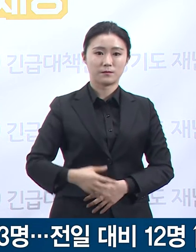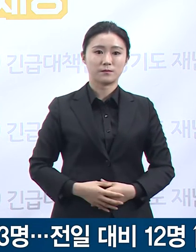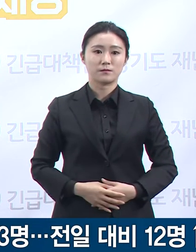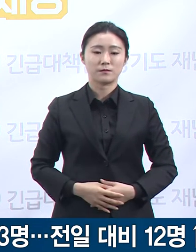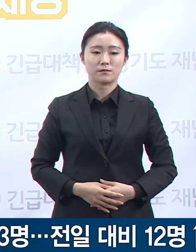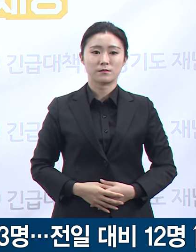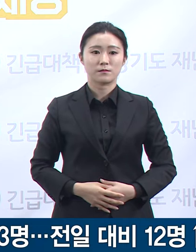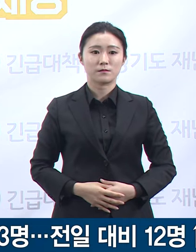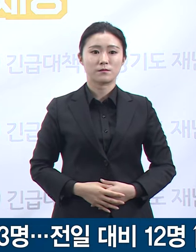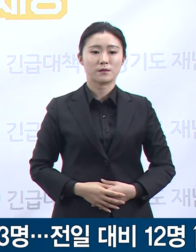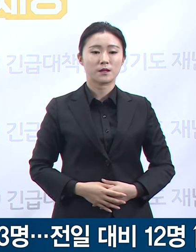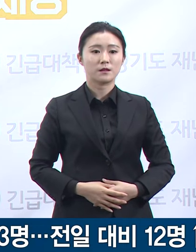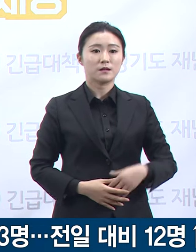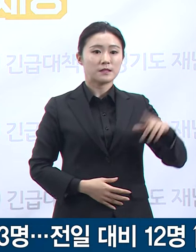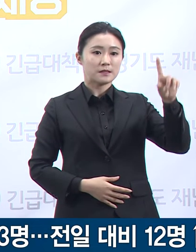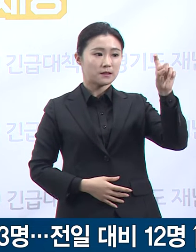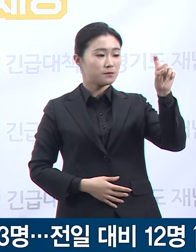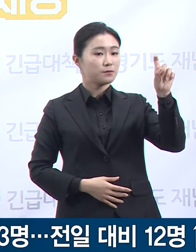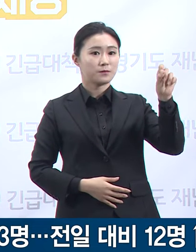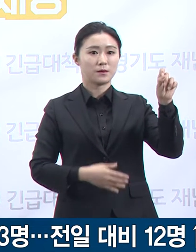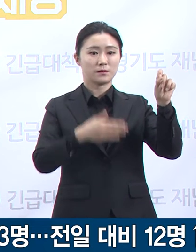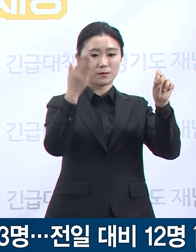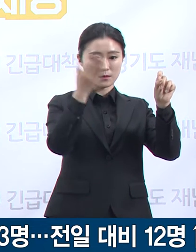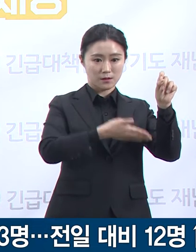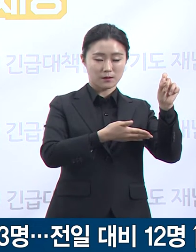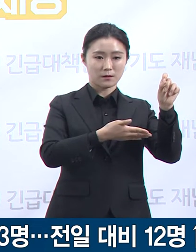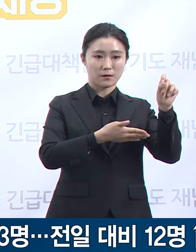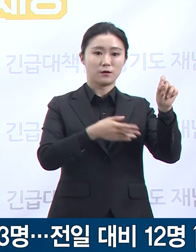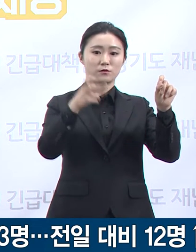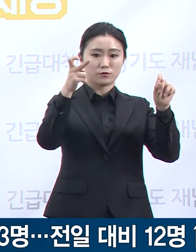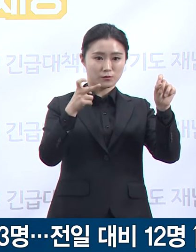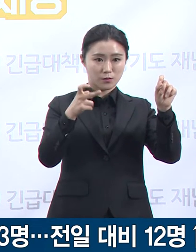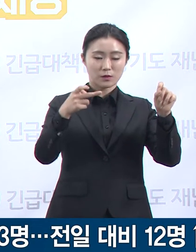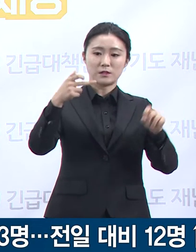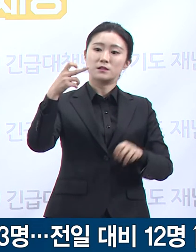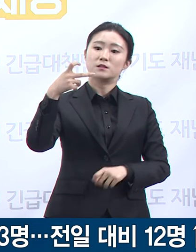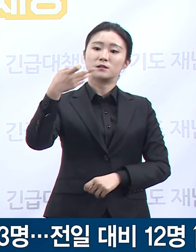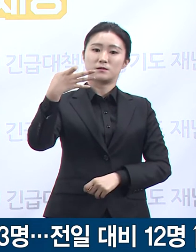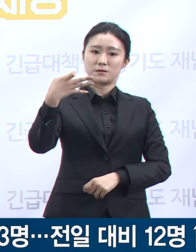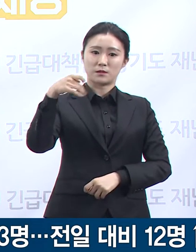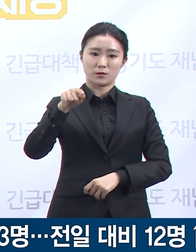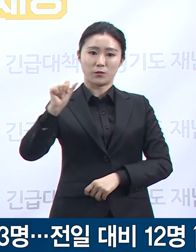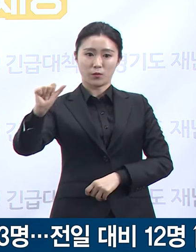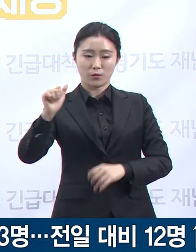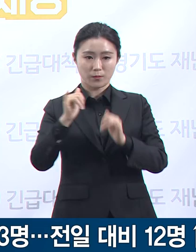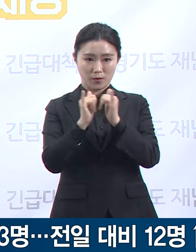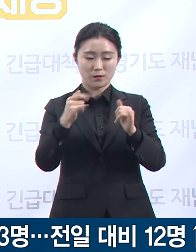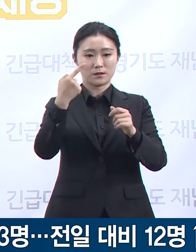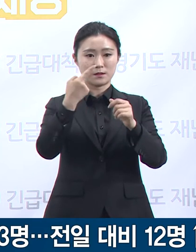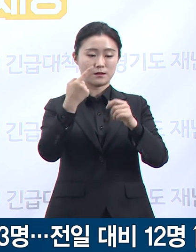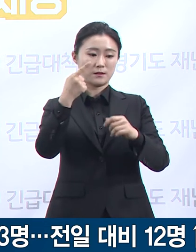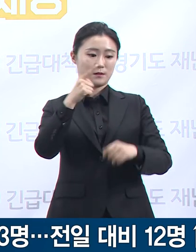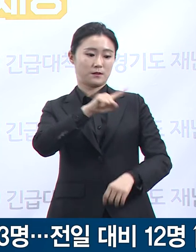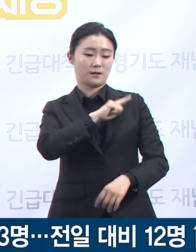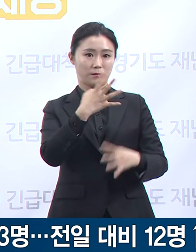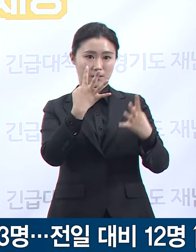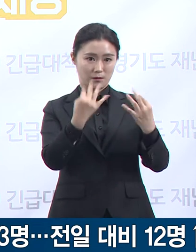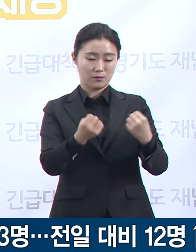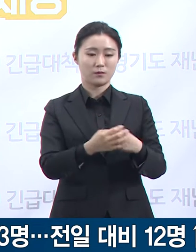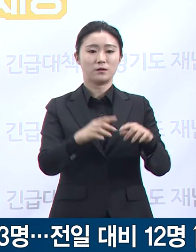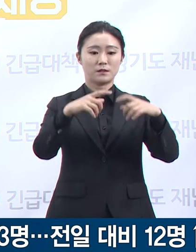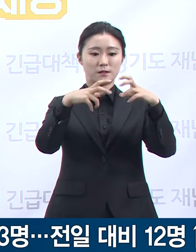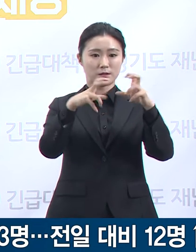인구 10만 명당 확진자 발생 수는 군포시가 14.5명으로 가장 높고 다음 성남시 14명,